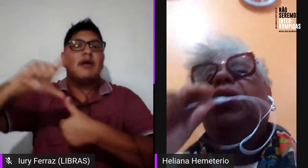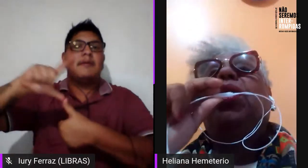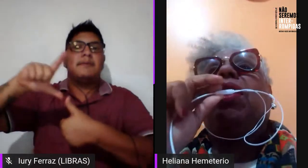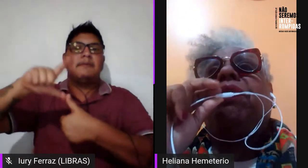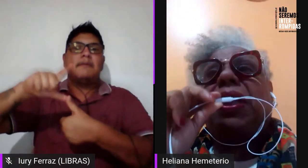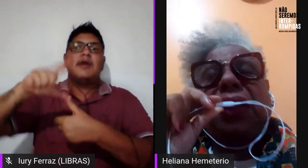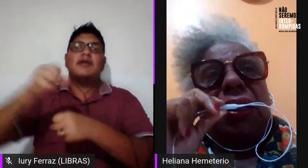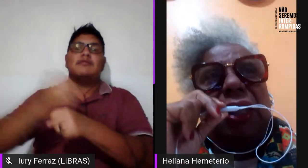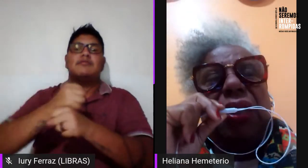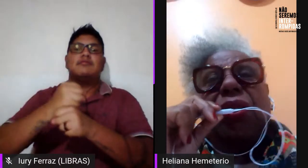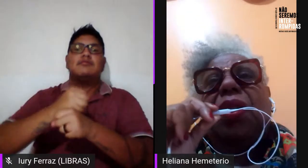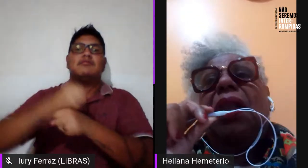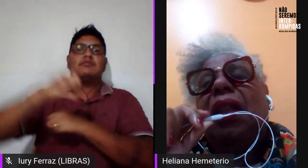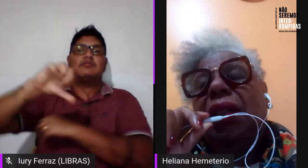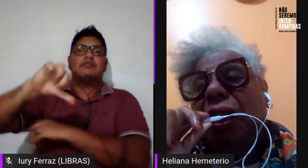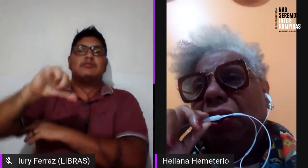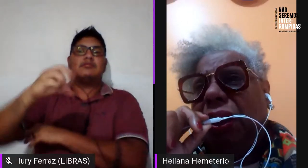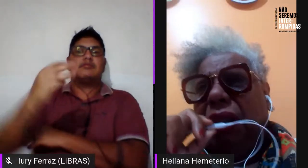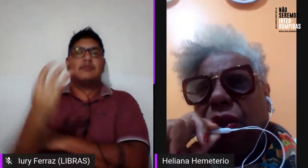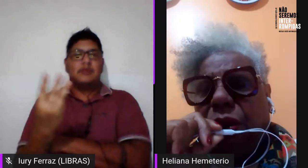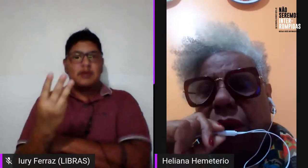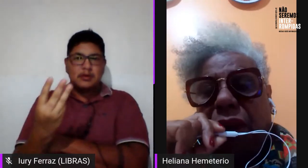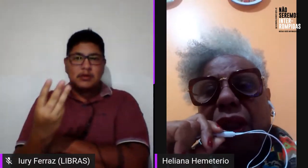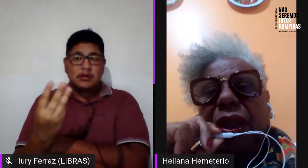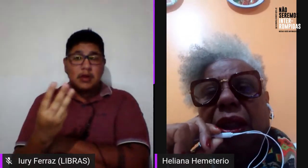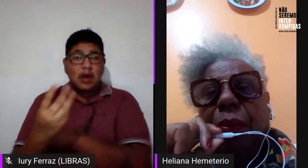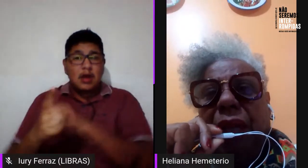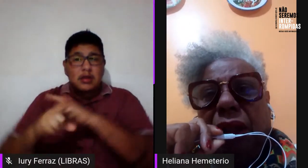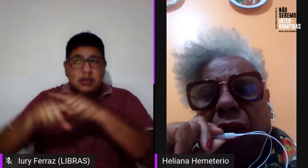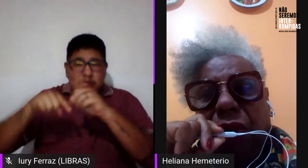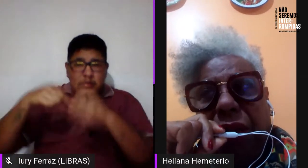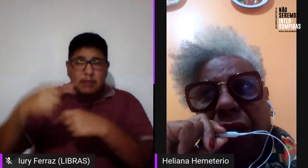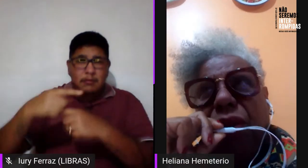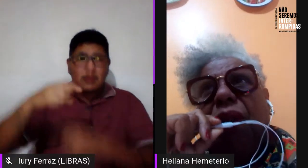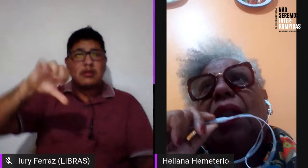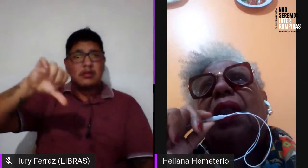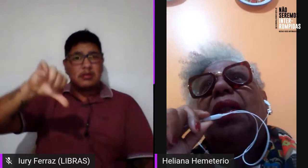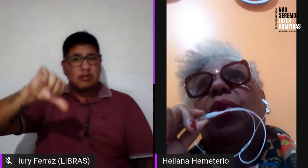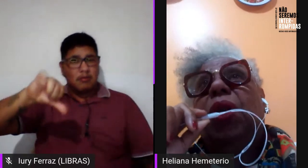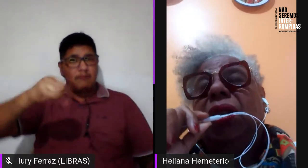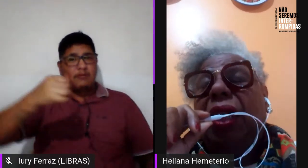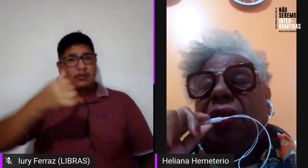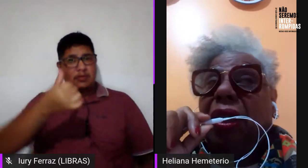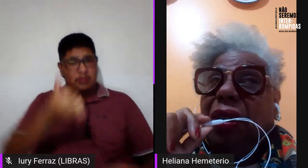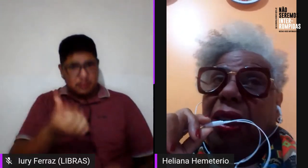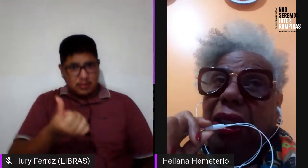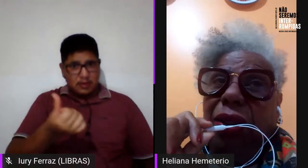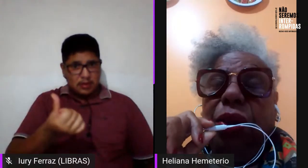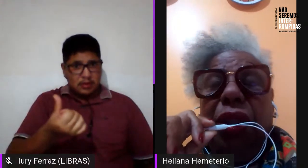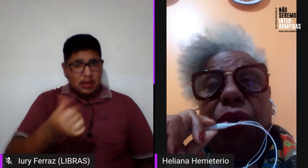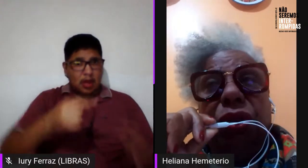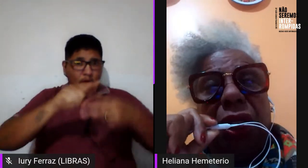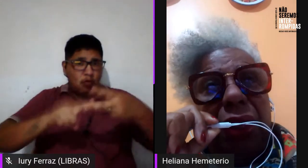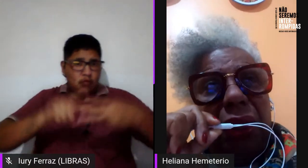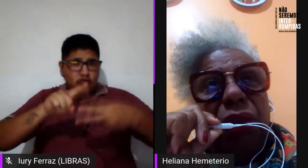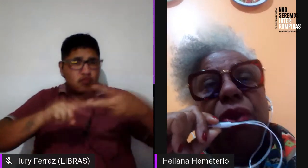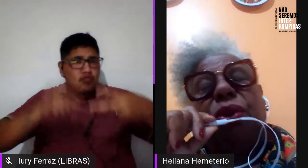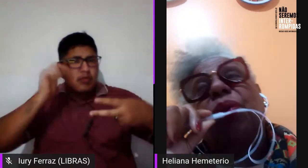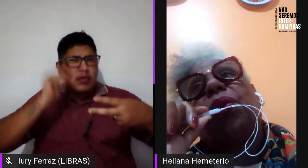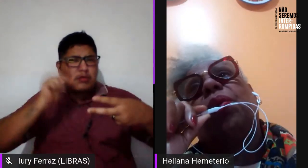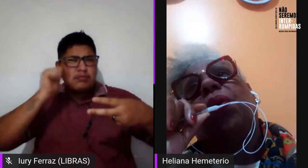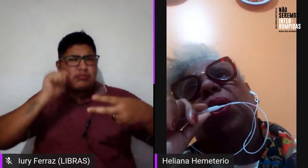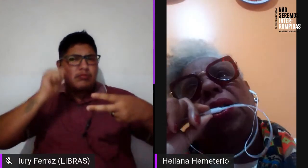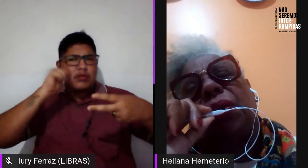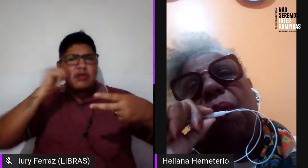o EBO, 96, Nelson das Dores e Elizabeth Calvete, duas lésbicas negras no Rio de Janeiro,